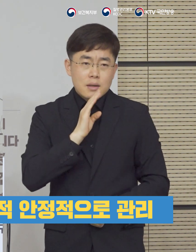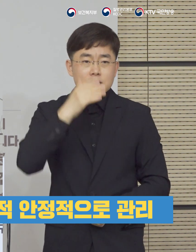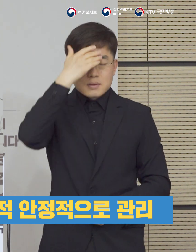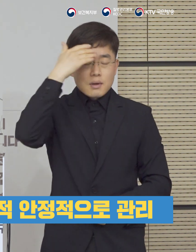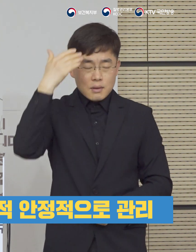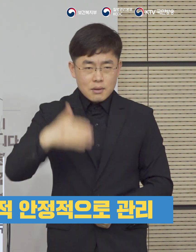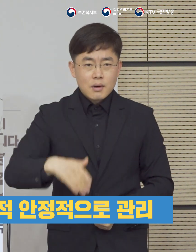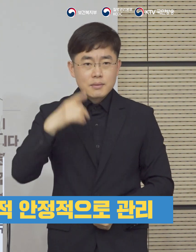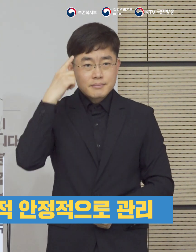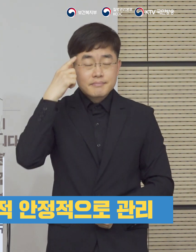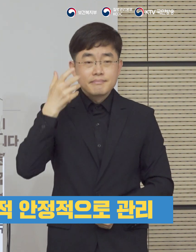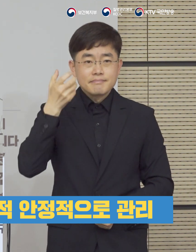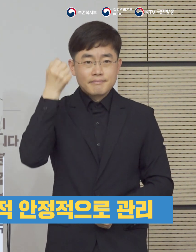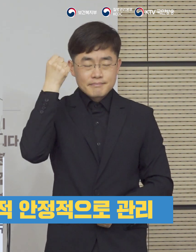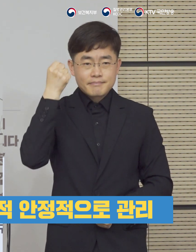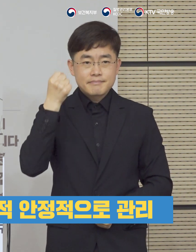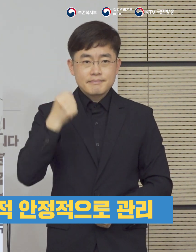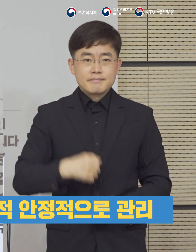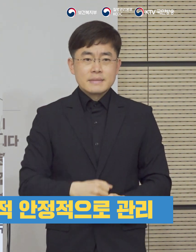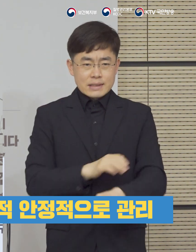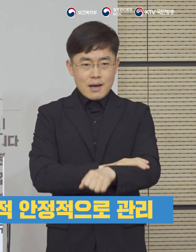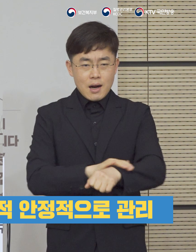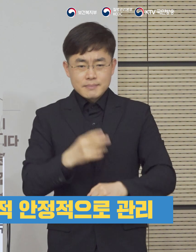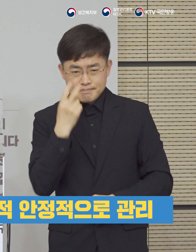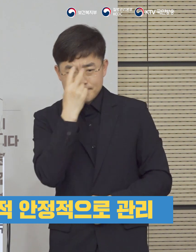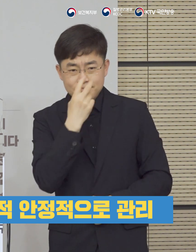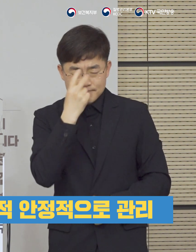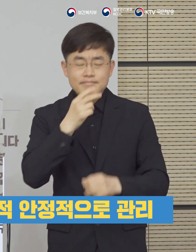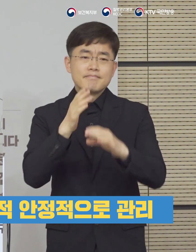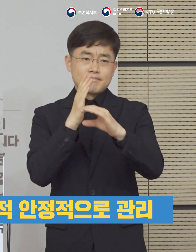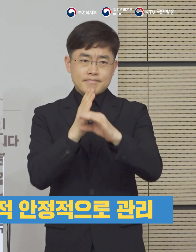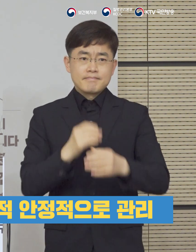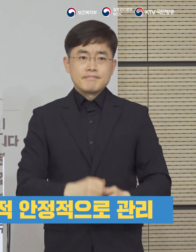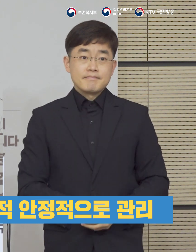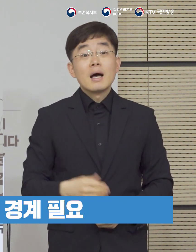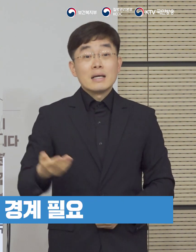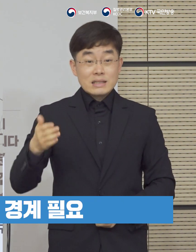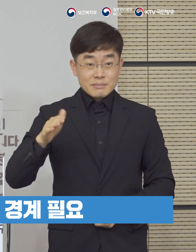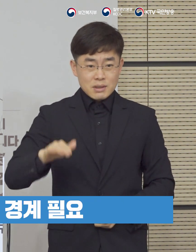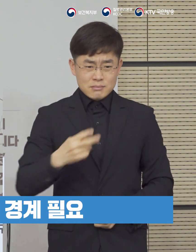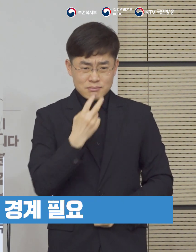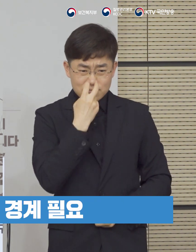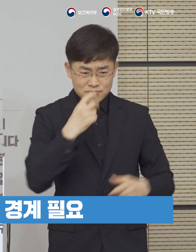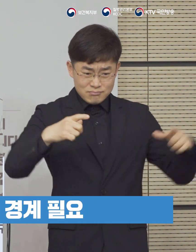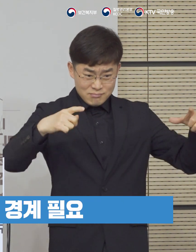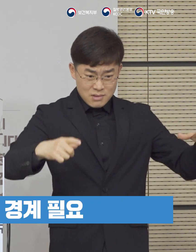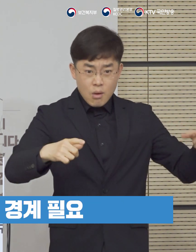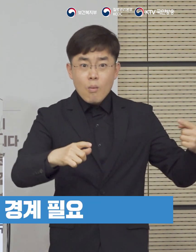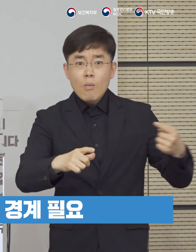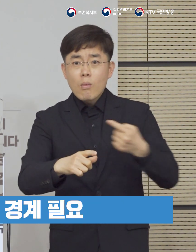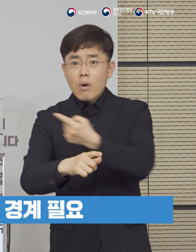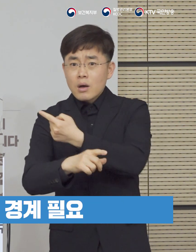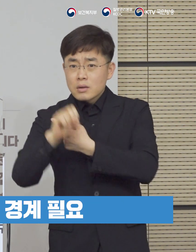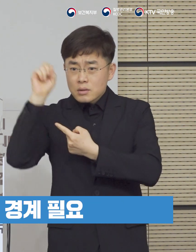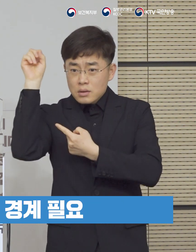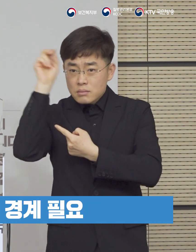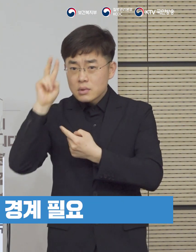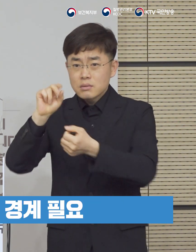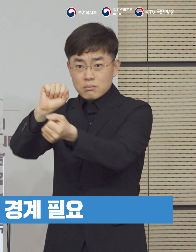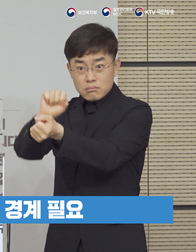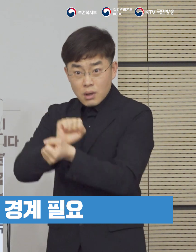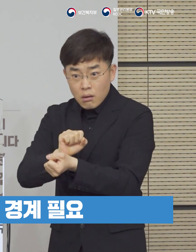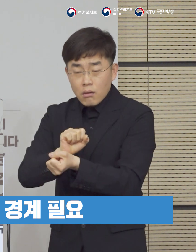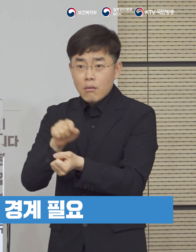있어 비교적 상황이 안정적으로 관리되고 있습니다. 그러나 감염 경로를